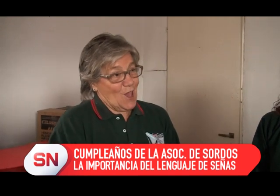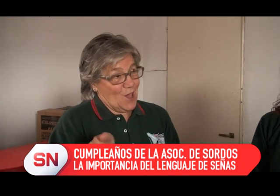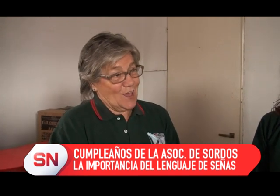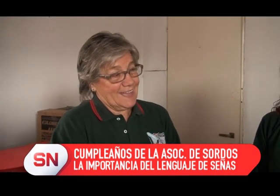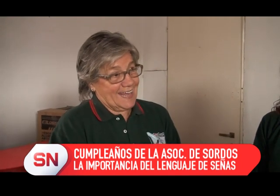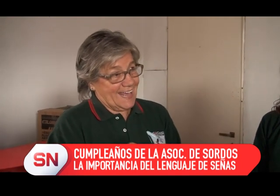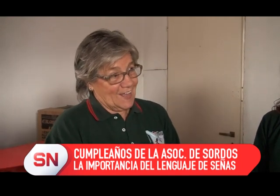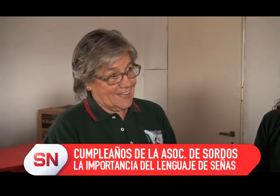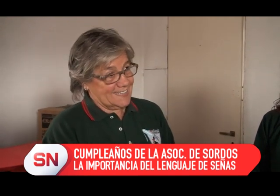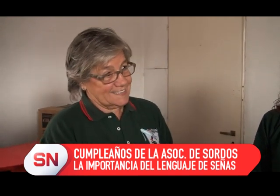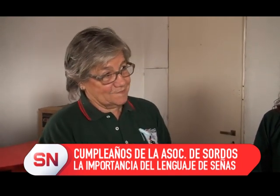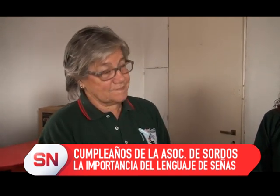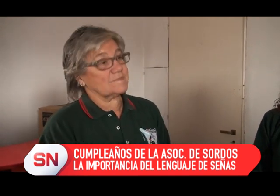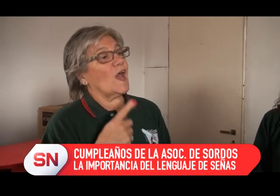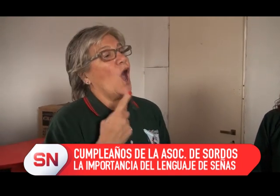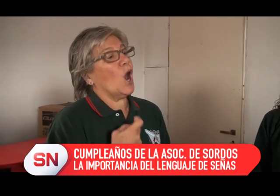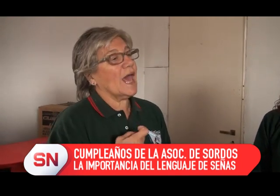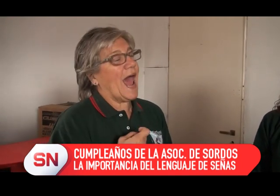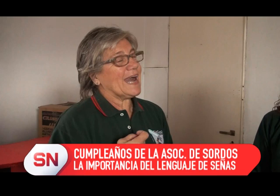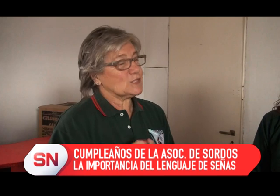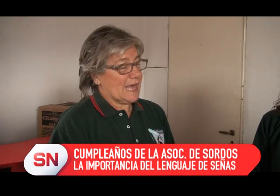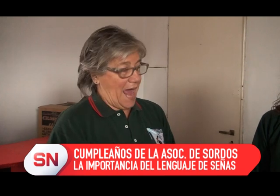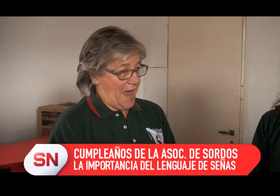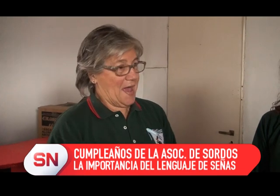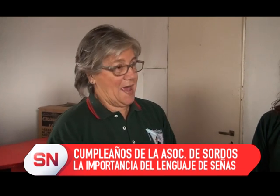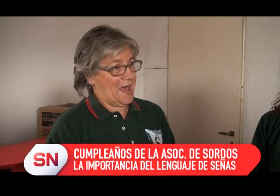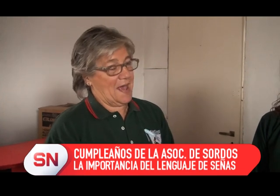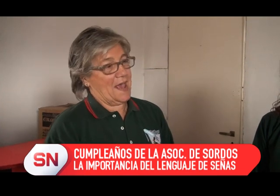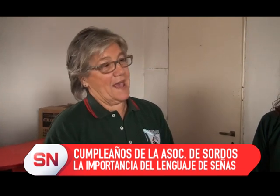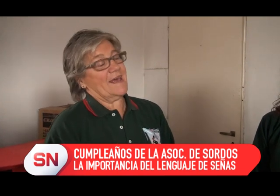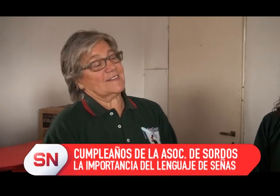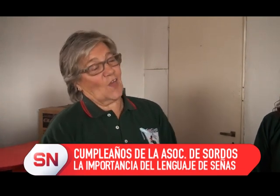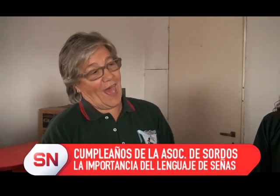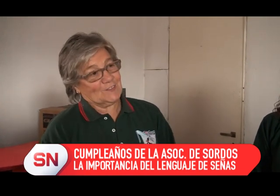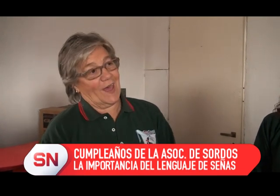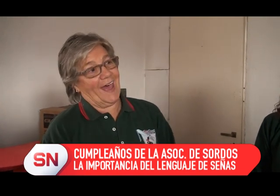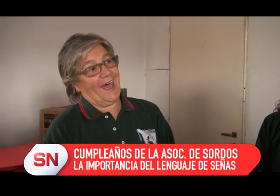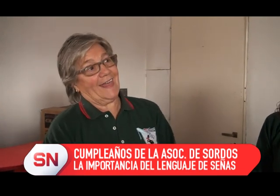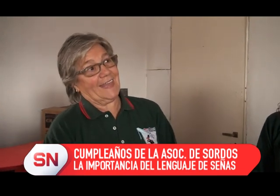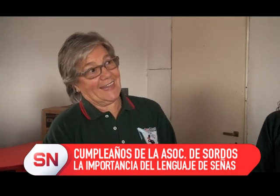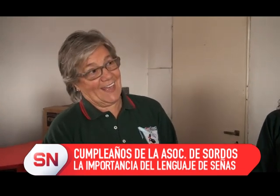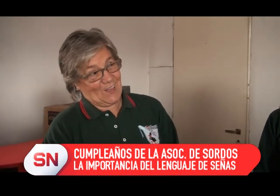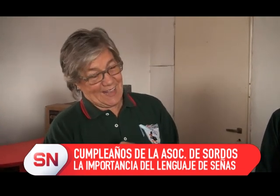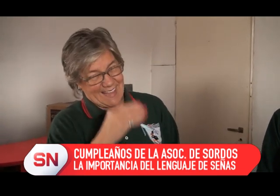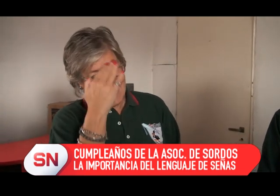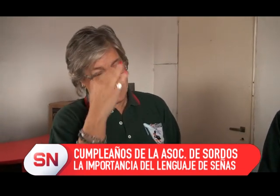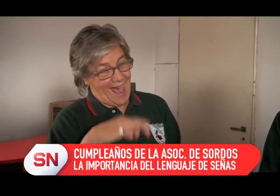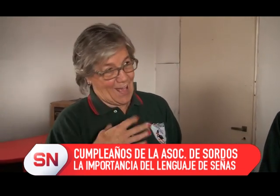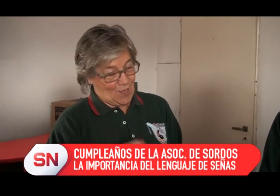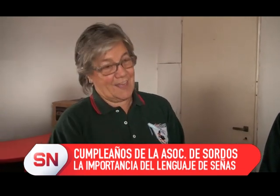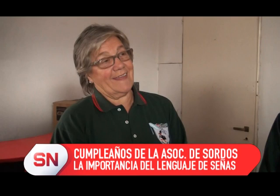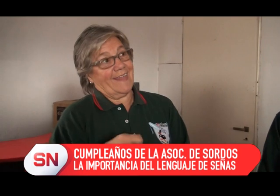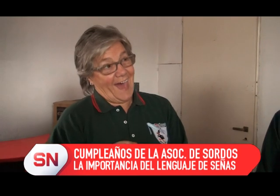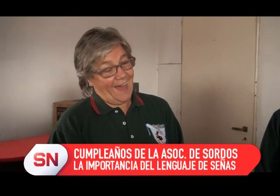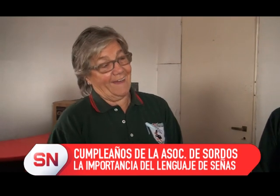bueno después gracias a Arocena que nos regaló, nos donó el terreno donde